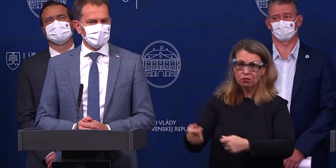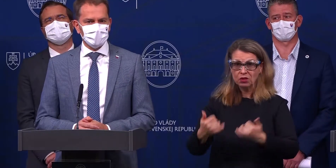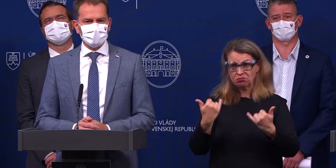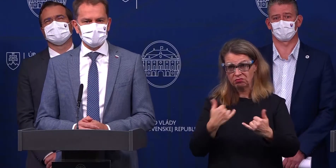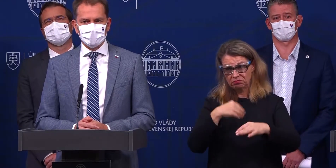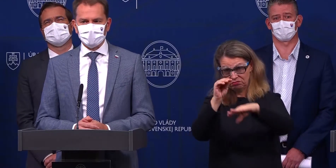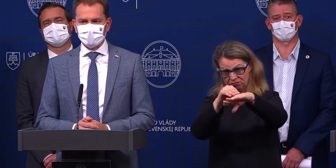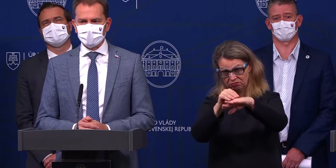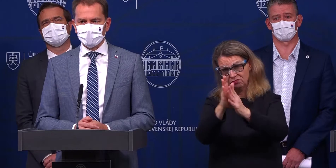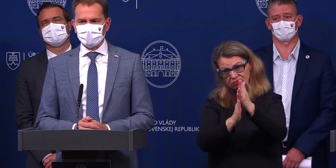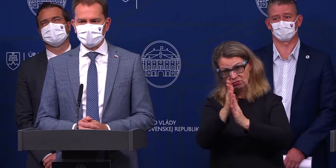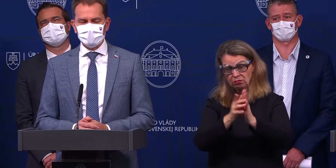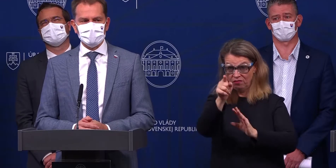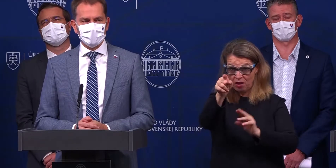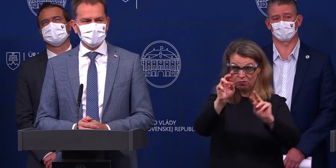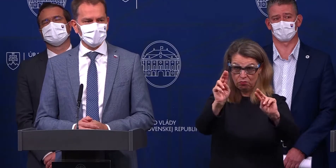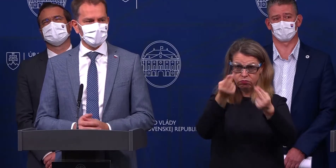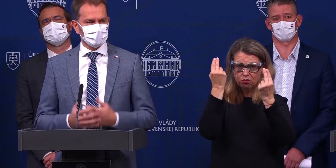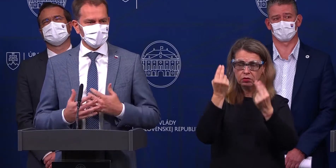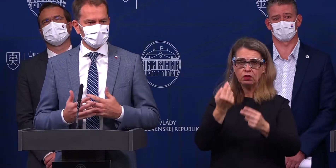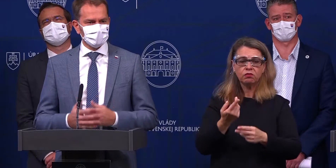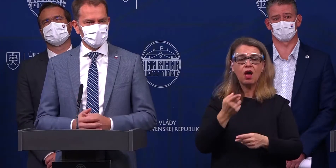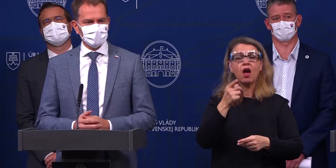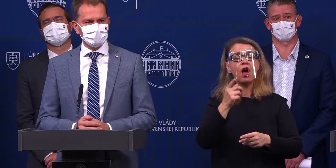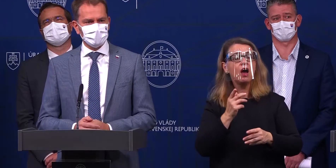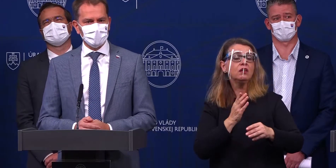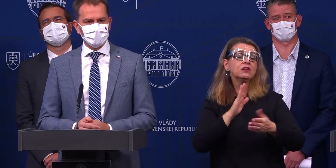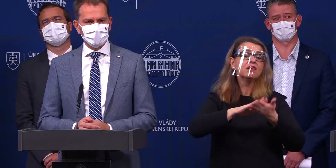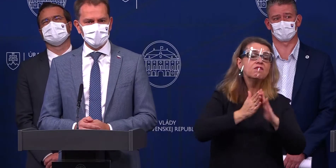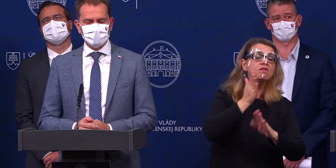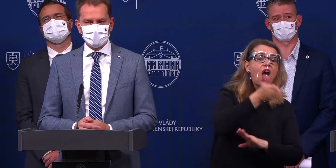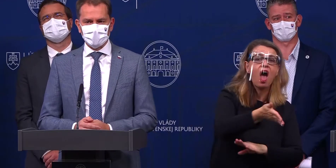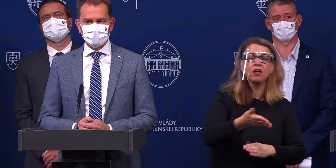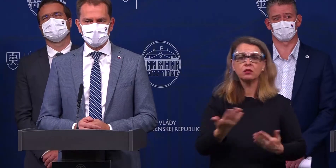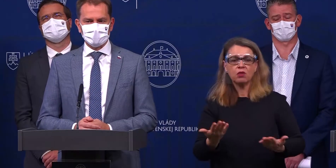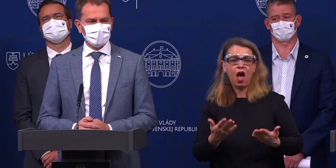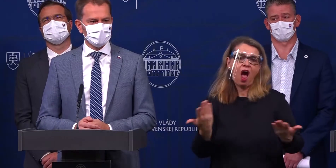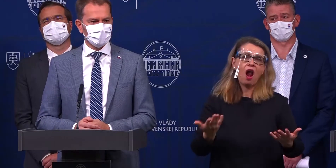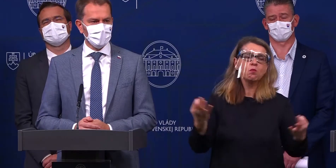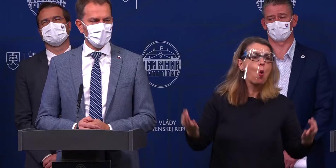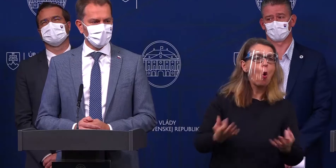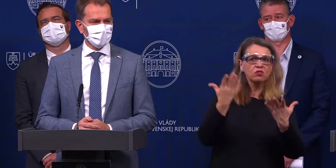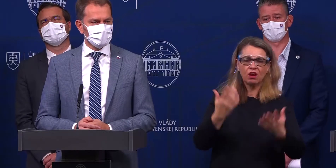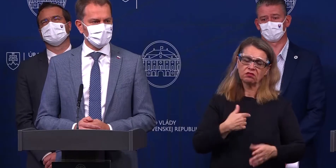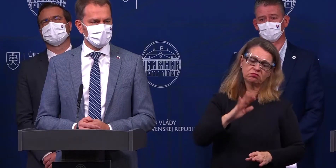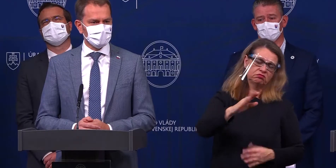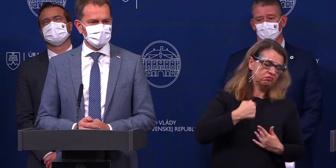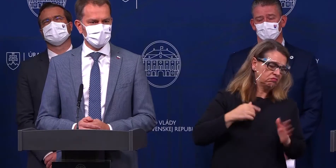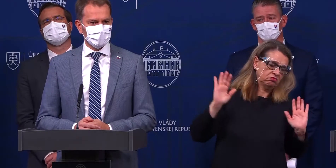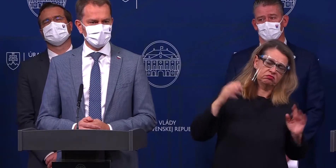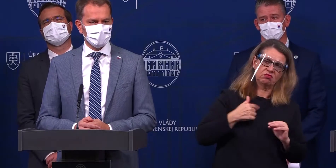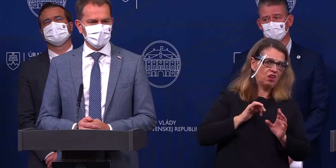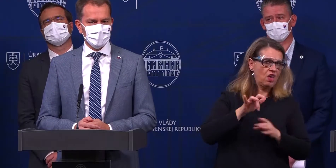oslavu alebo na nejakú svadbu, tak sami nájdu v sebe tú silu a povedia, že predpáči. Jednoducho takéto hlúposti sa